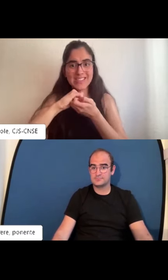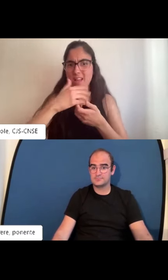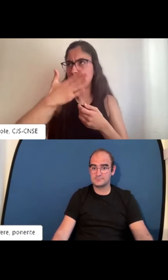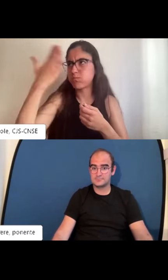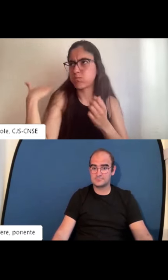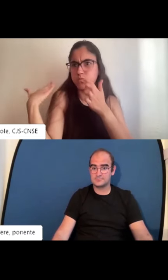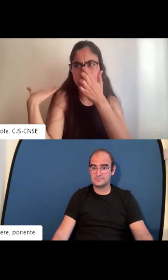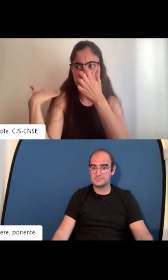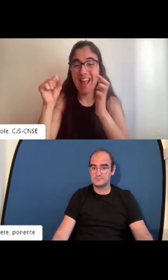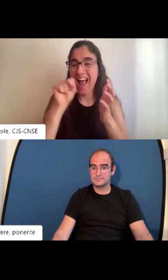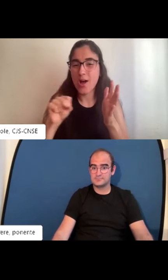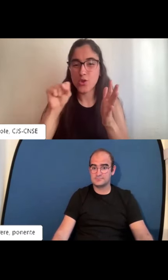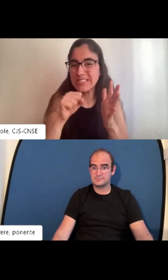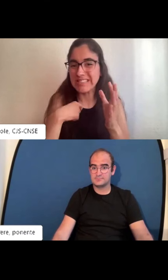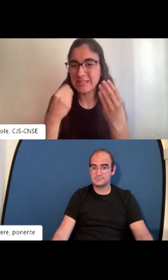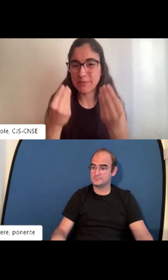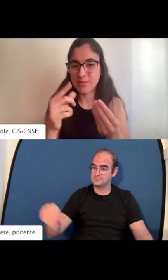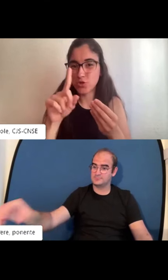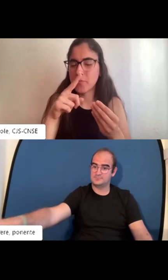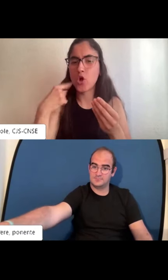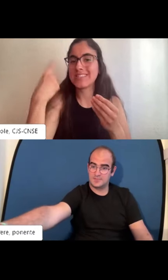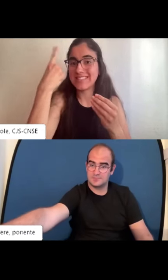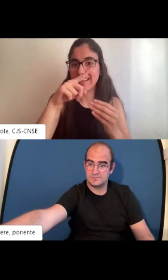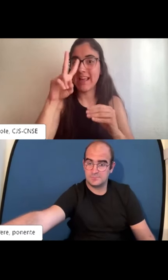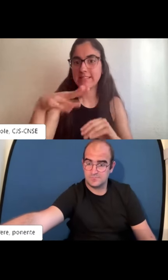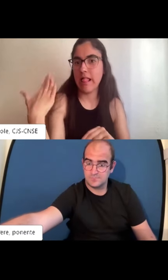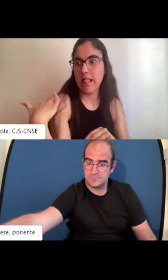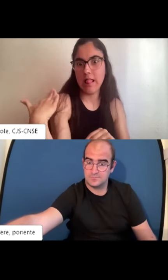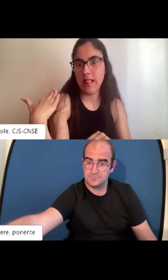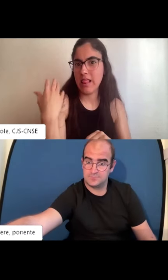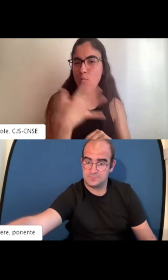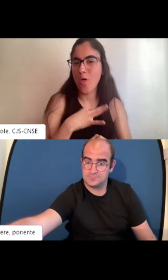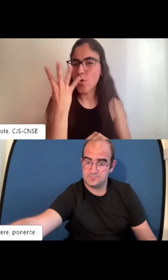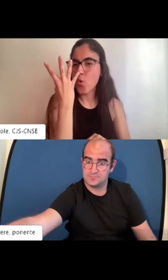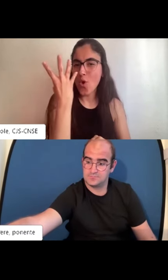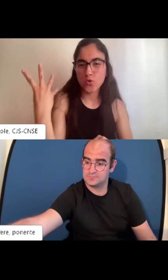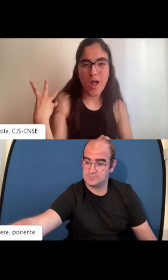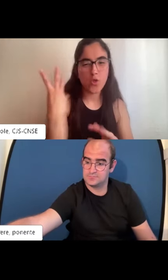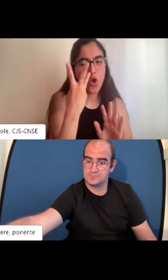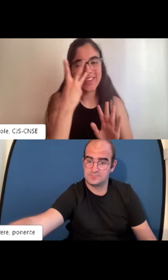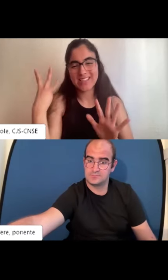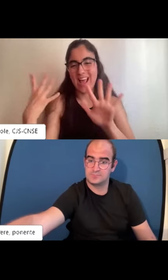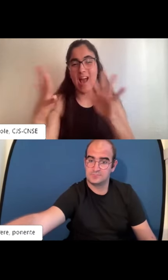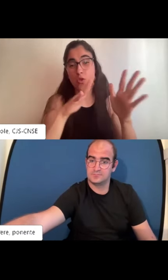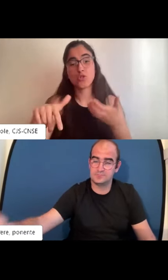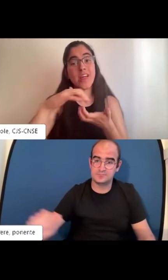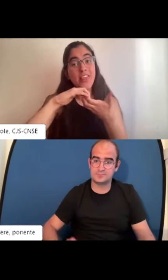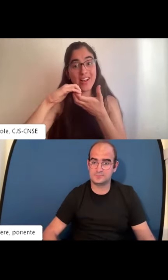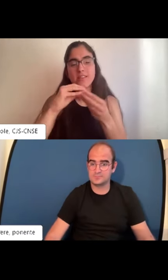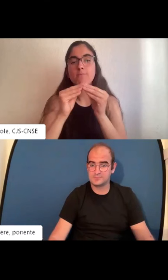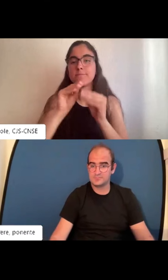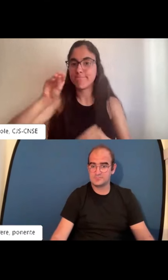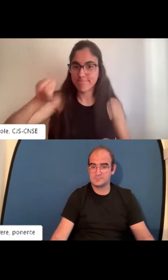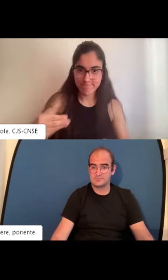complementar que aquí la cns en el año no recuerdo exactamente qué año hace